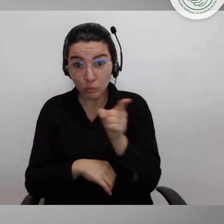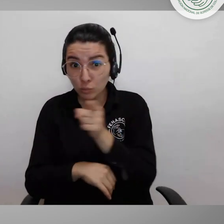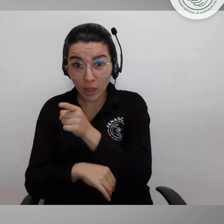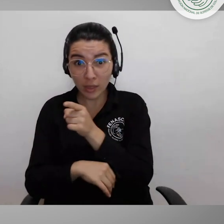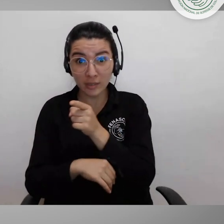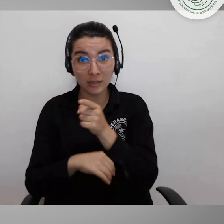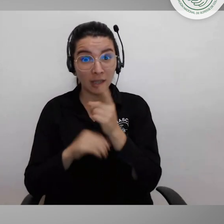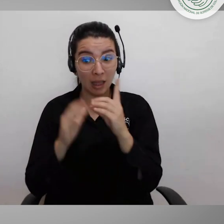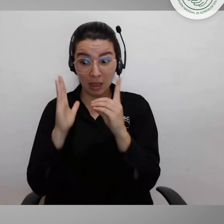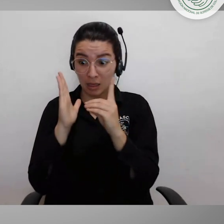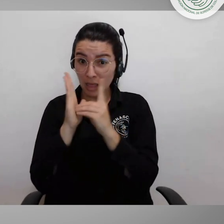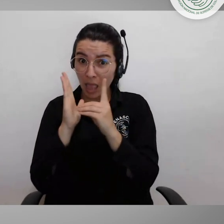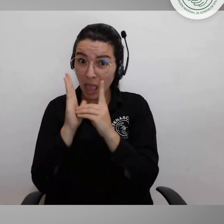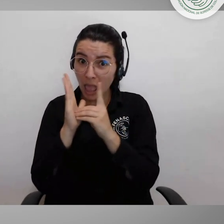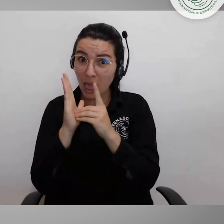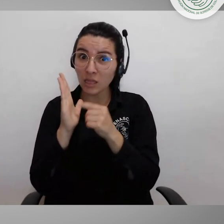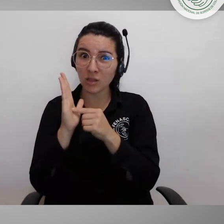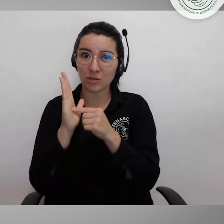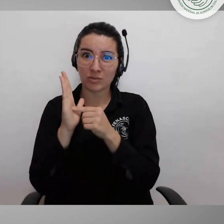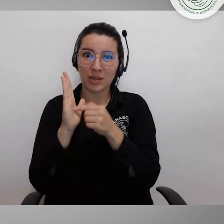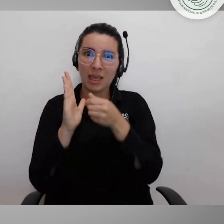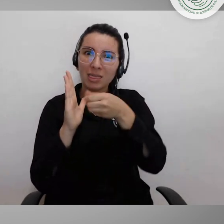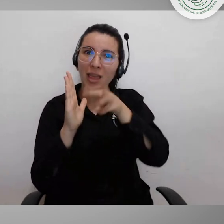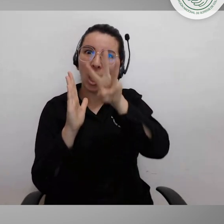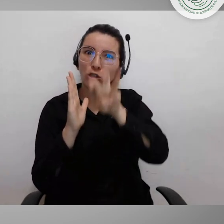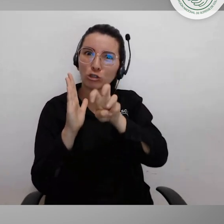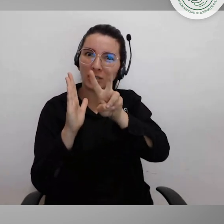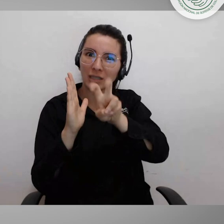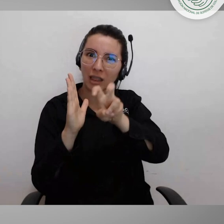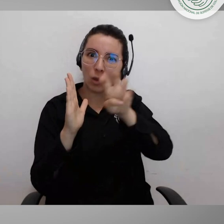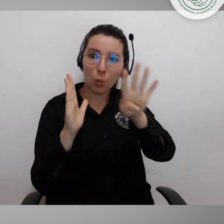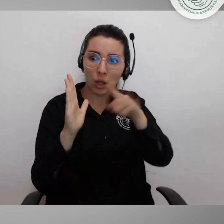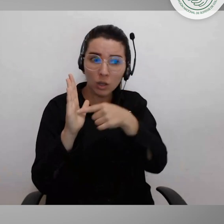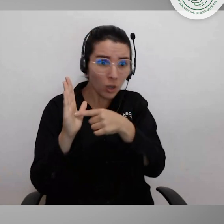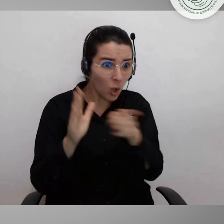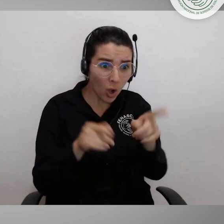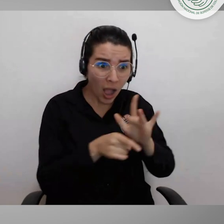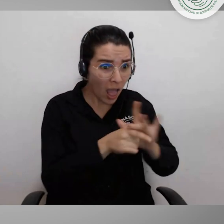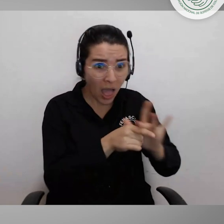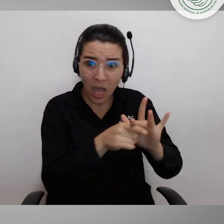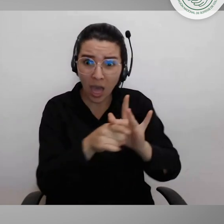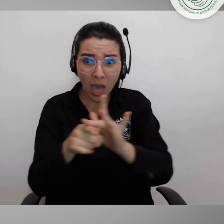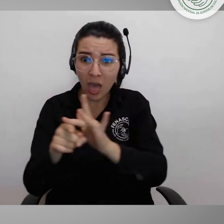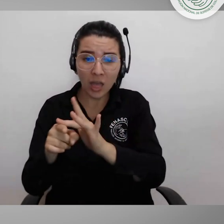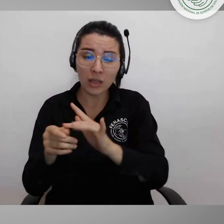si no avanzamos con el desarrollo de todas las medidas que están en el decreto